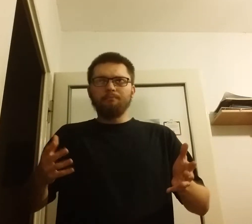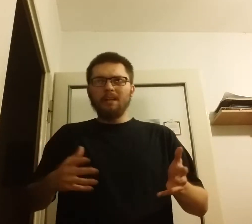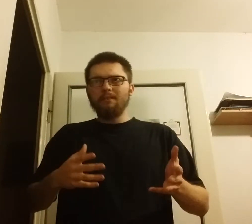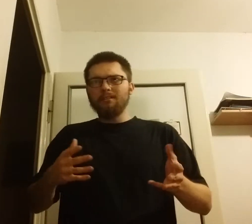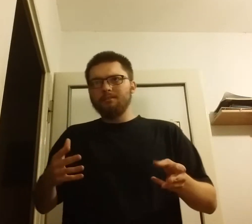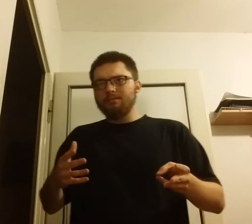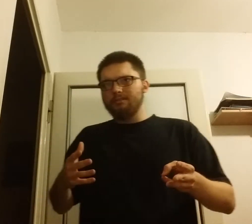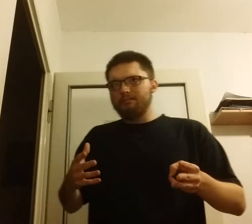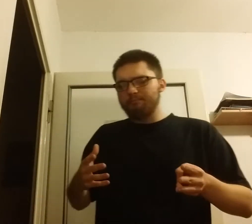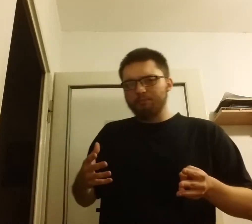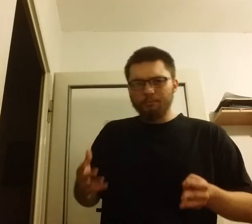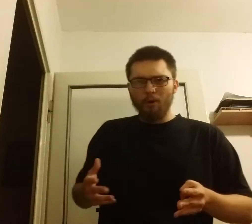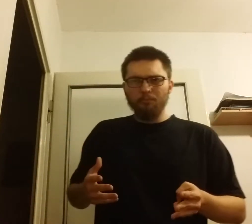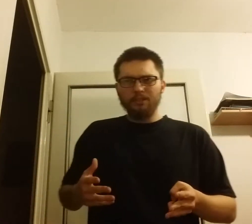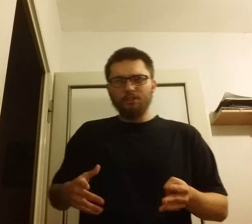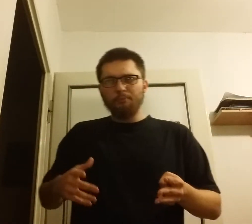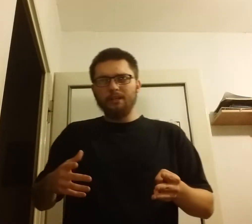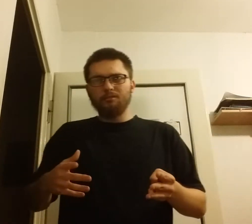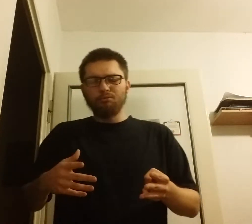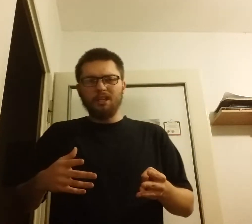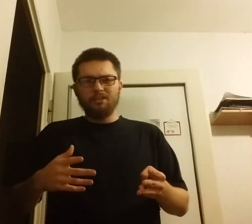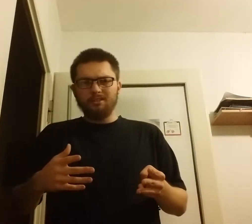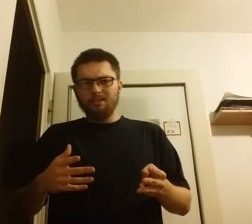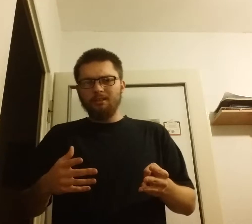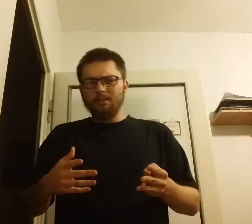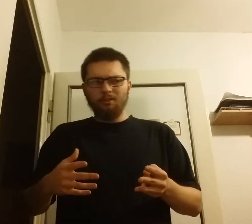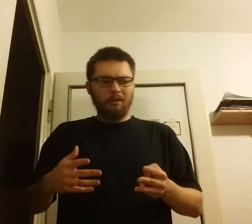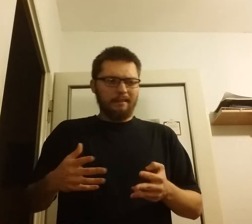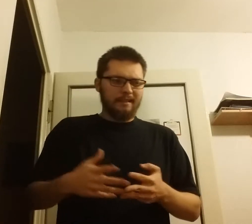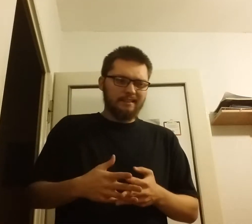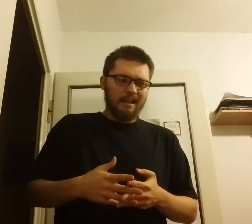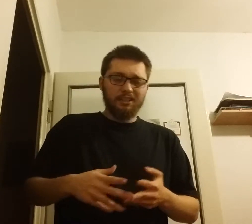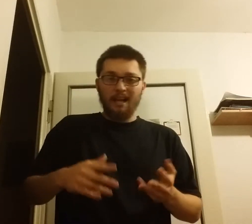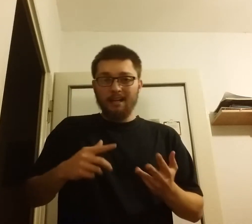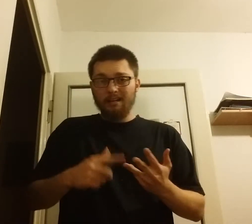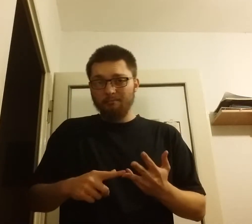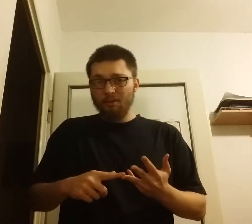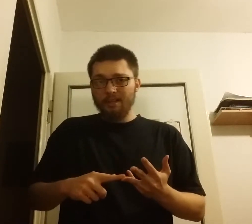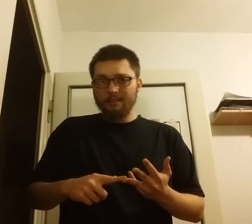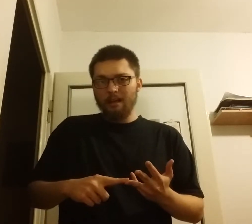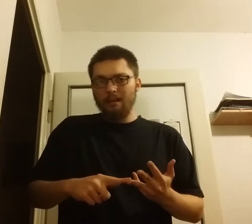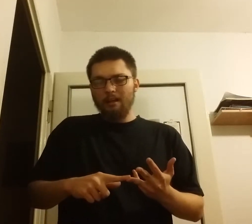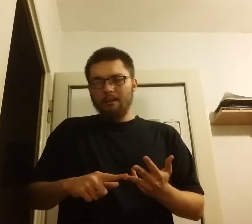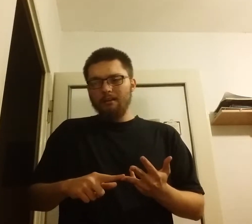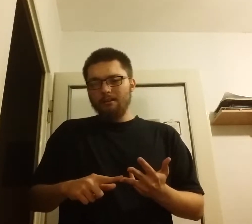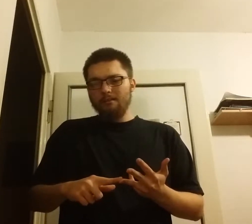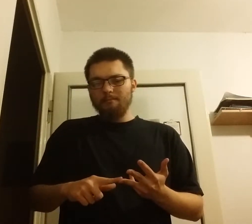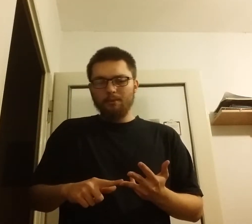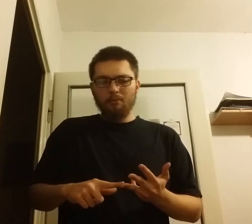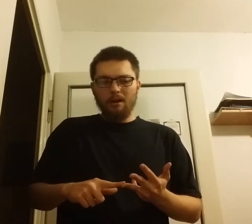nawet przypomnieć sobie tudzież konkretnie znaleźć, jaka moneta była